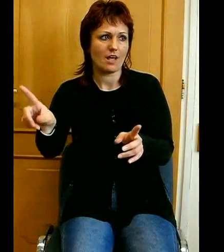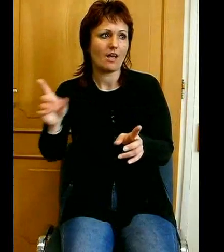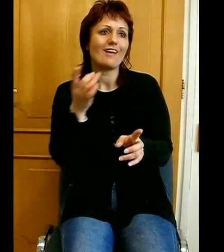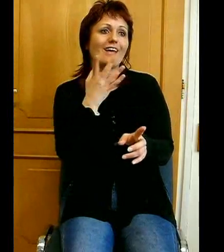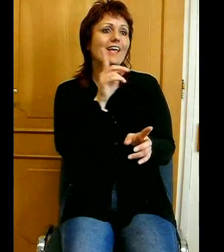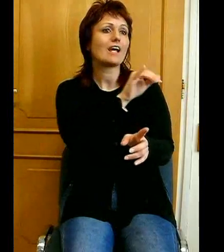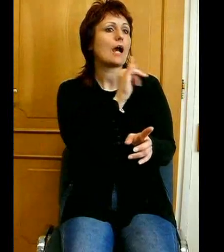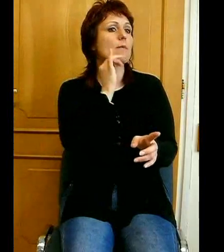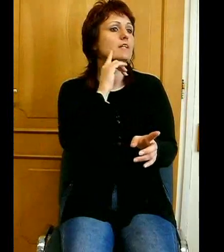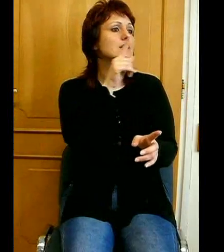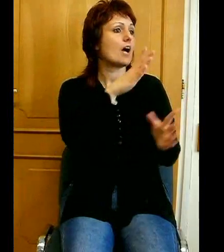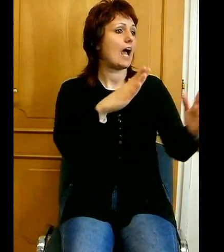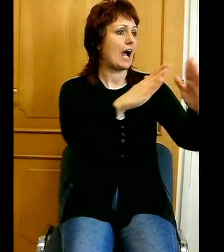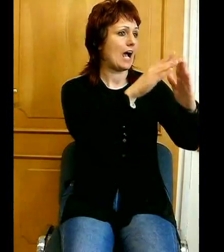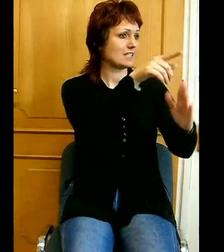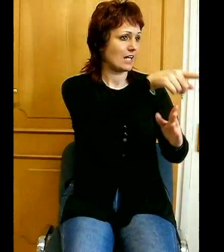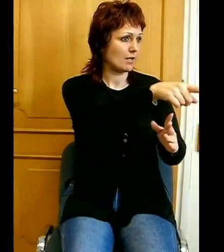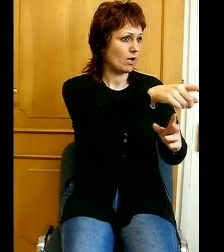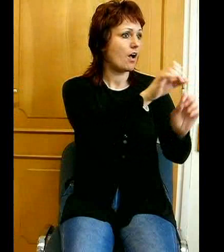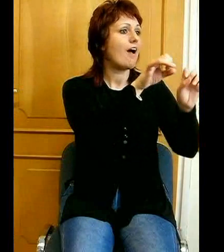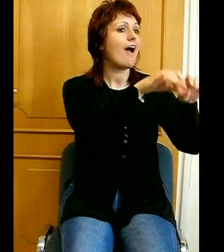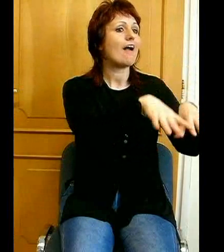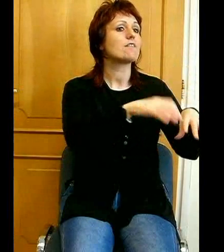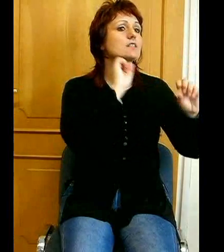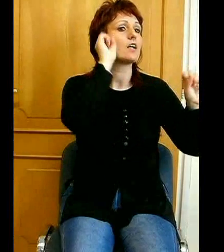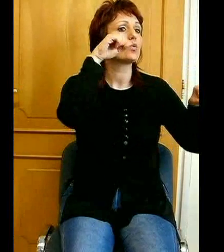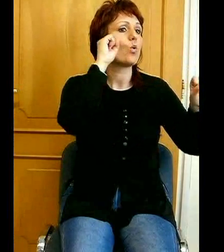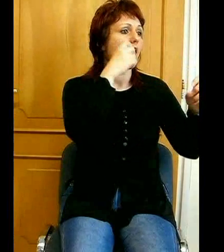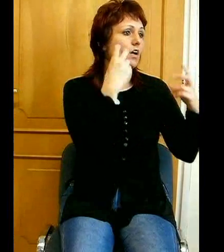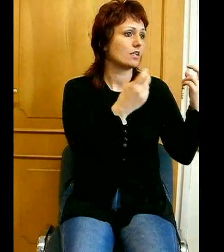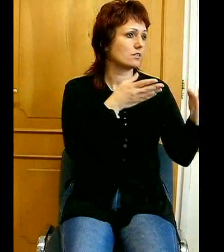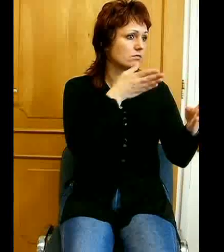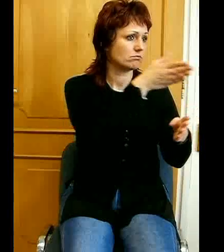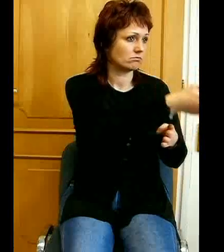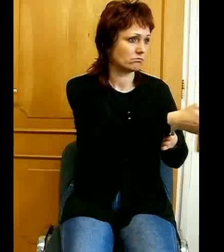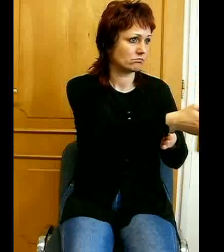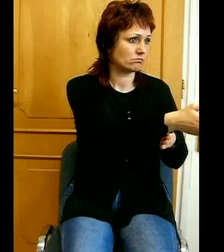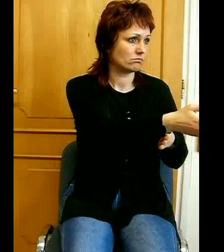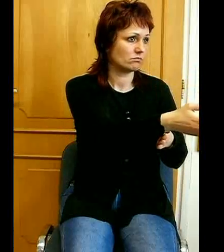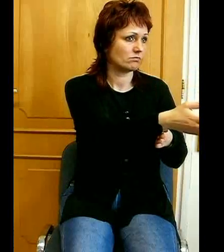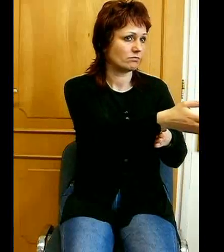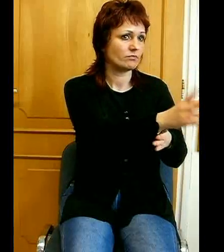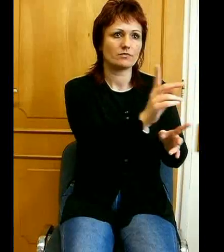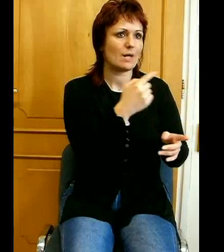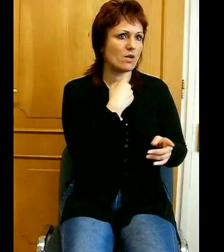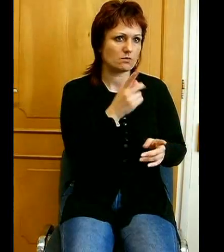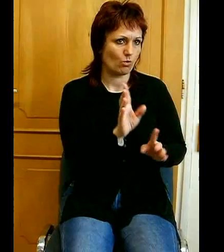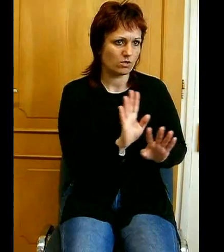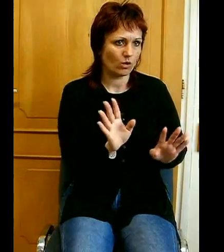házának elveszett juhaihoz. Nem azt mondja, hogy soha semmilyen körülmények